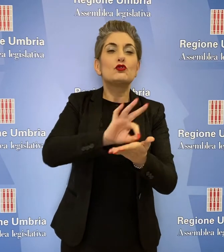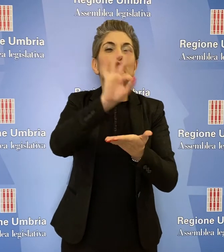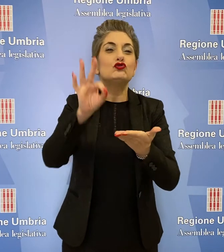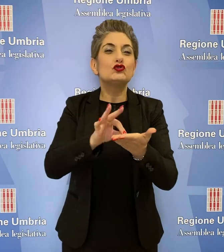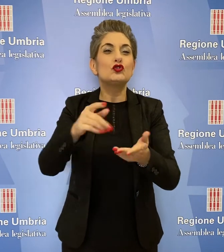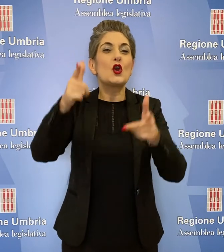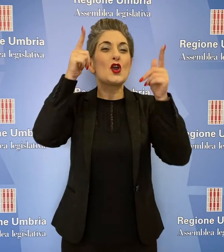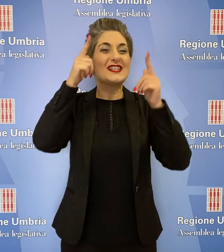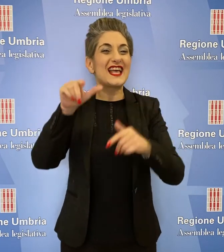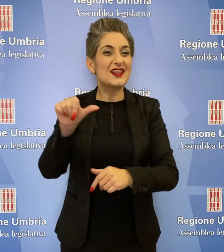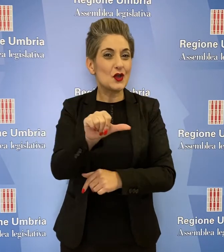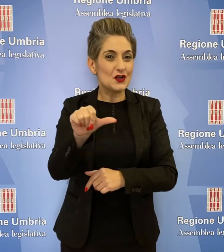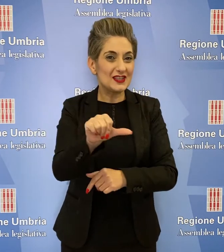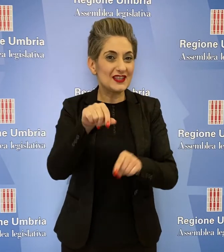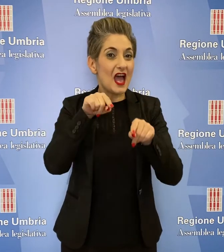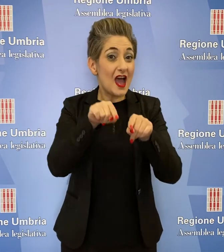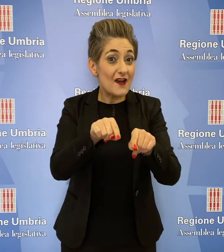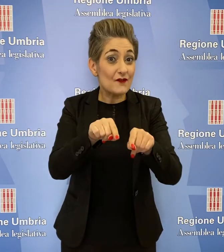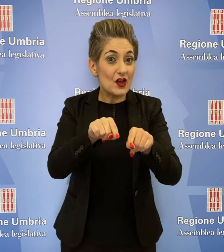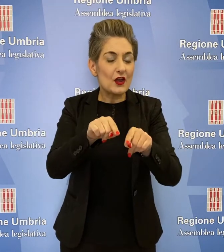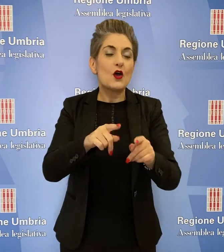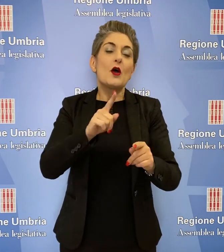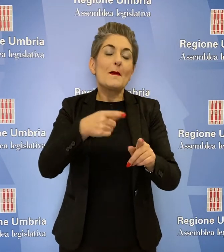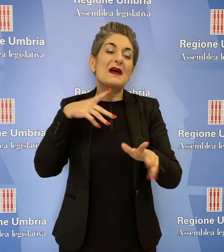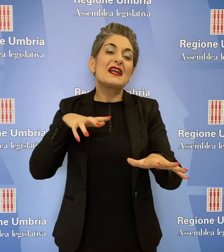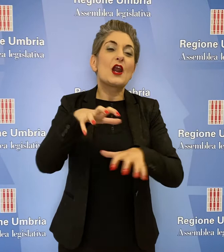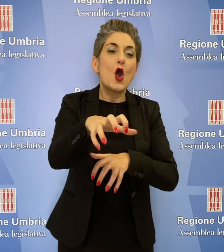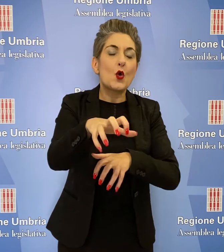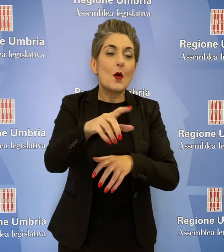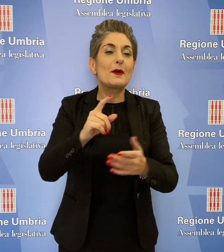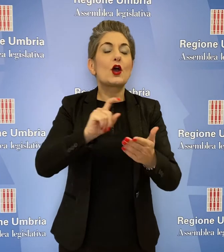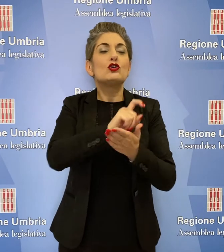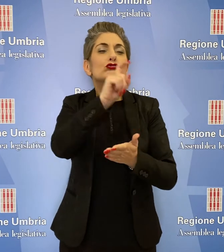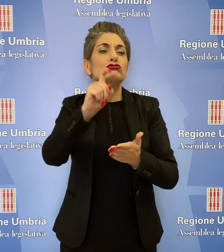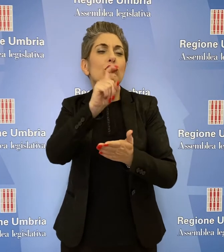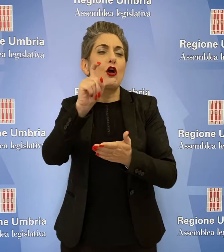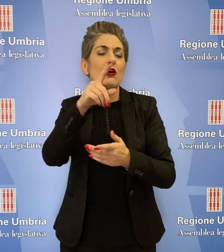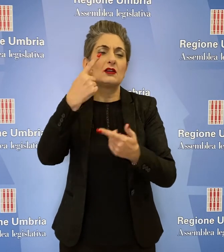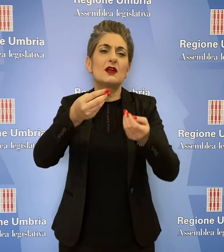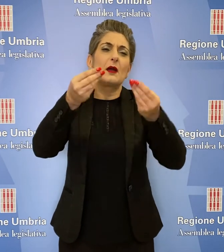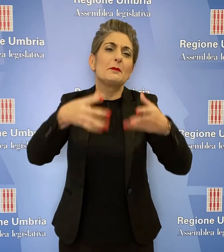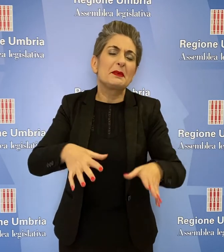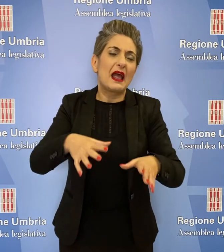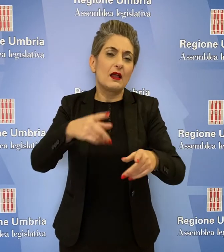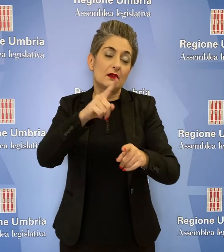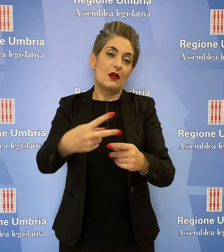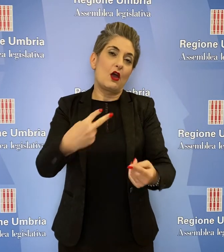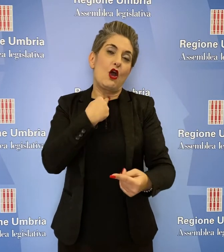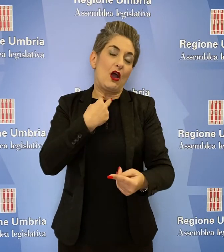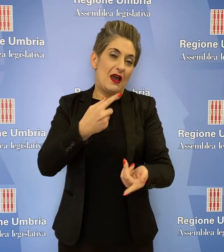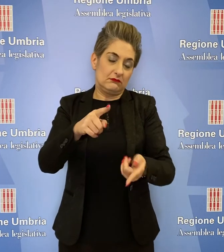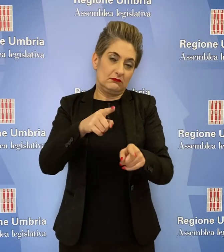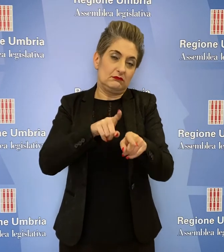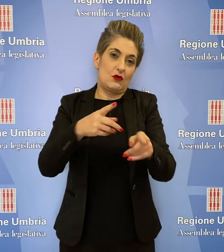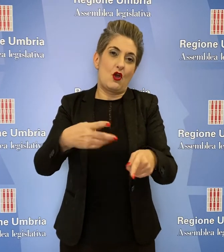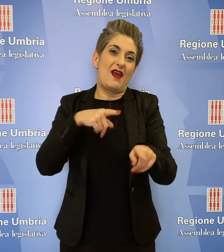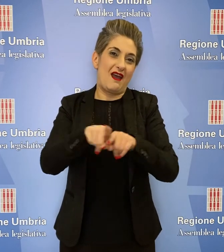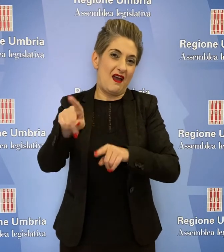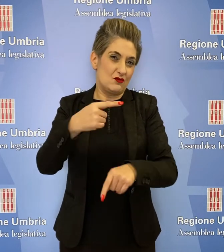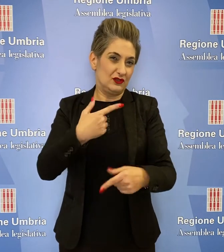comune nel giorno di Santo Stefano al fine di recuperare le giornate perse a causa dell'emergenza